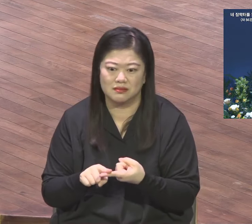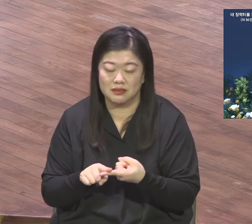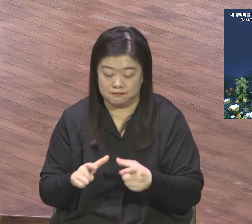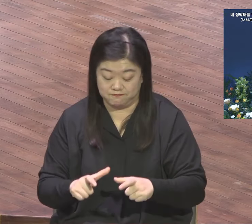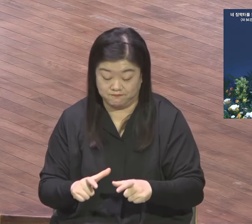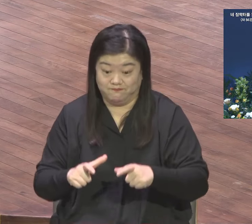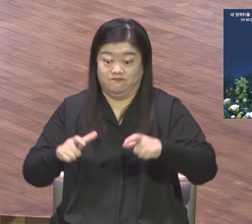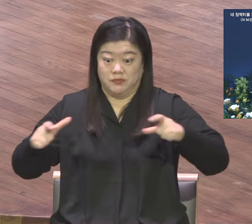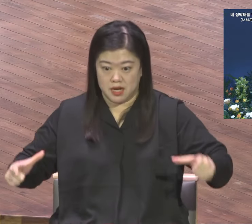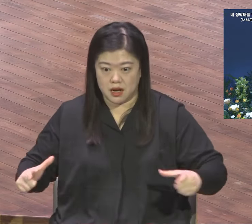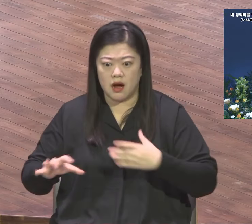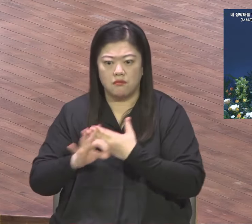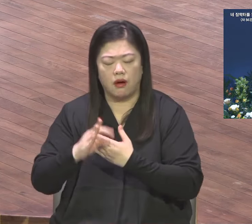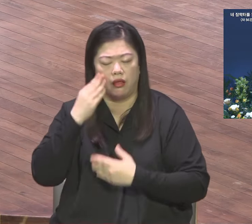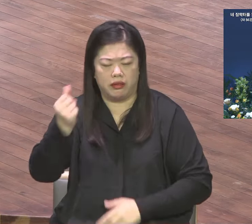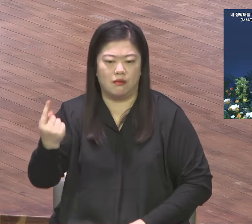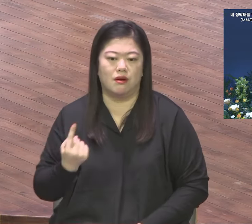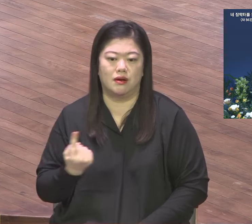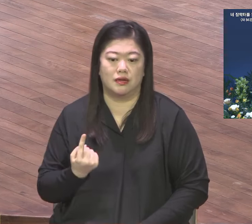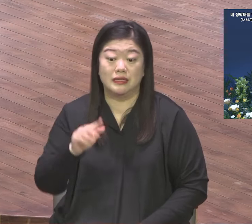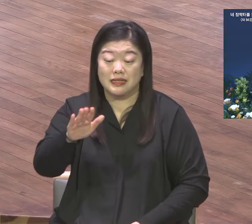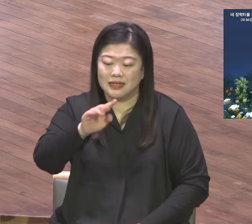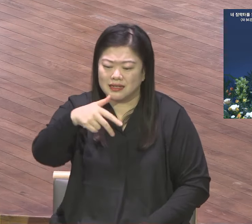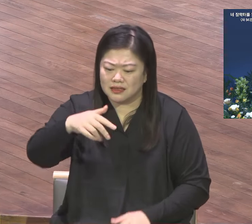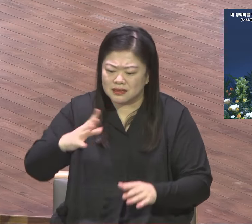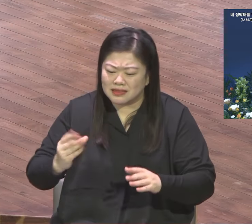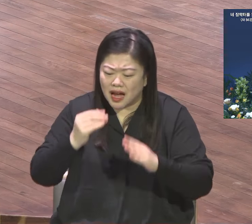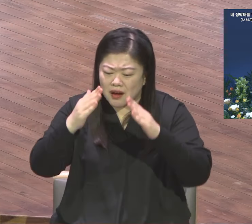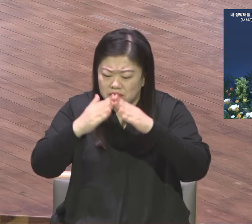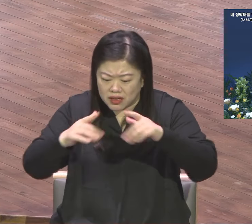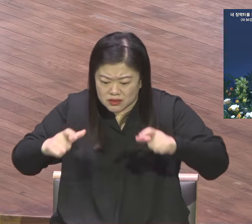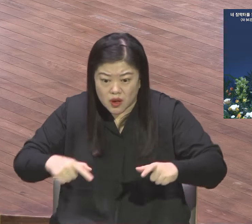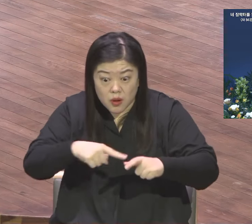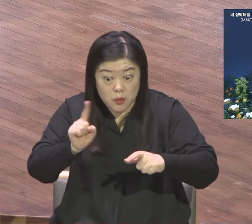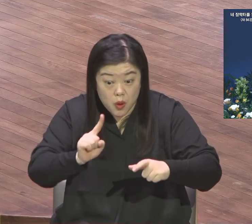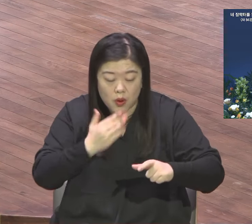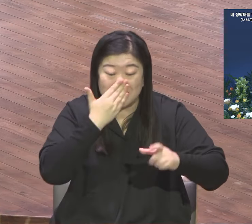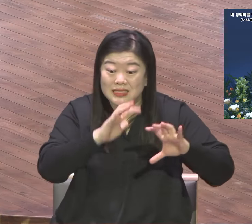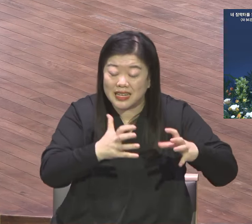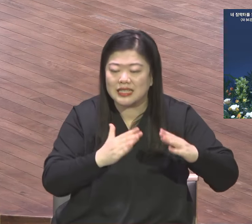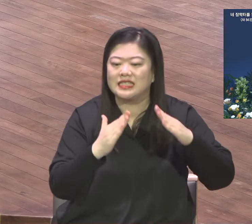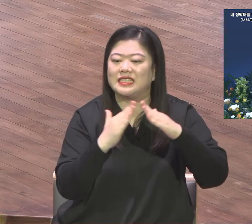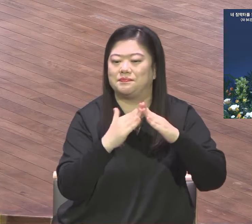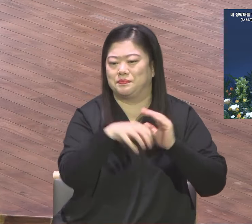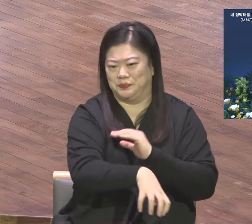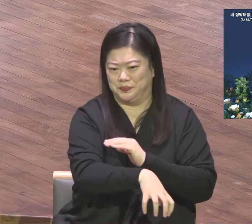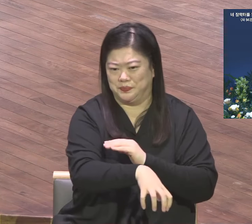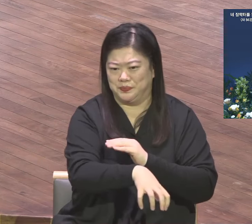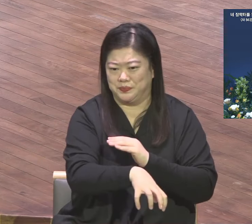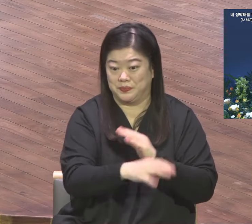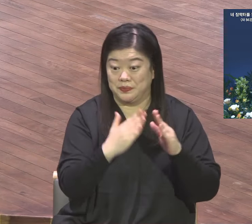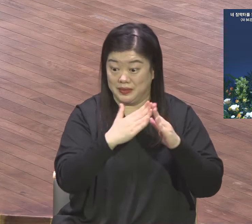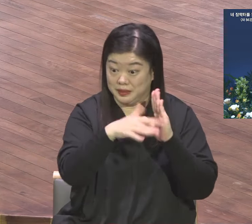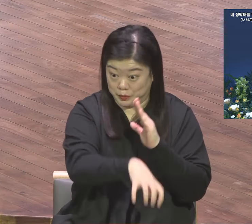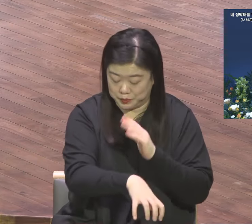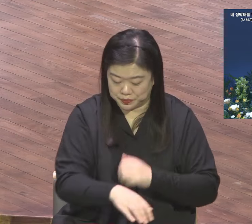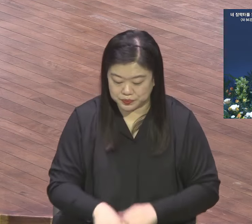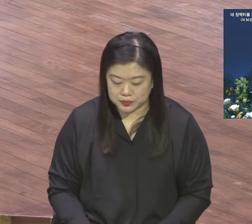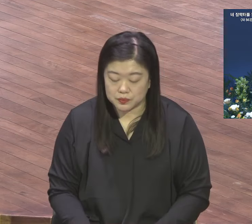백성들이 살아갈 거주지를 의미하죠. 에레미야 10장 1절을 보면 하나님 앞에 지은 이스라엘 백성들이 범죄 우상